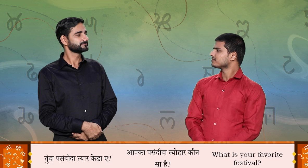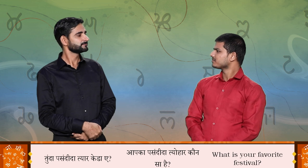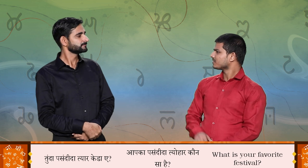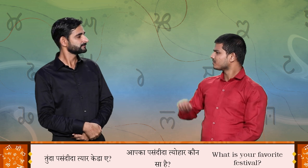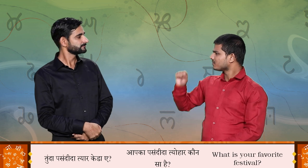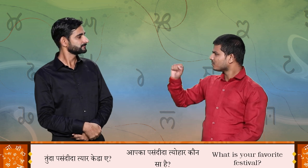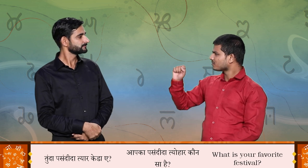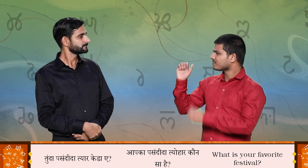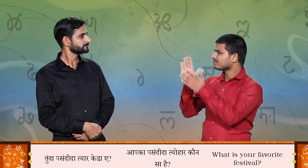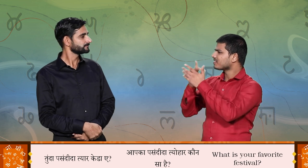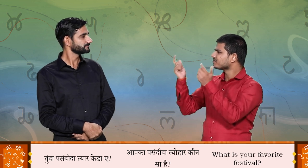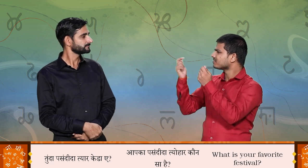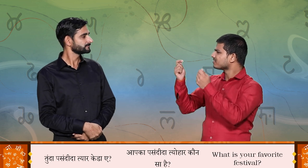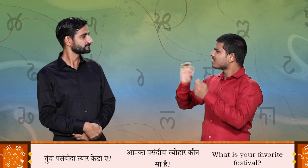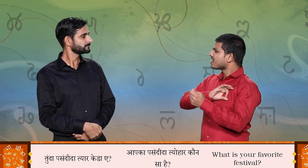तुन्दा पसंदेदा ट्यार केड़ा है